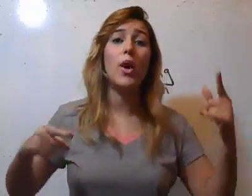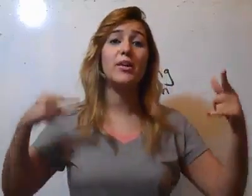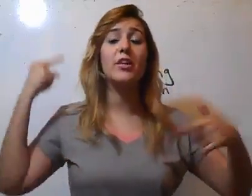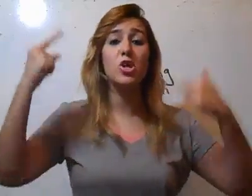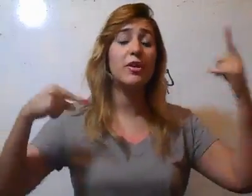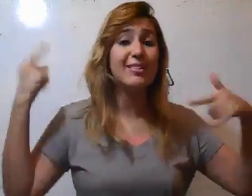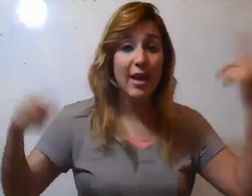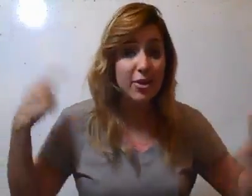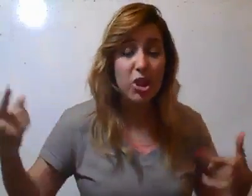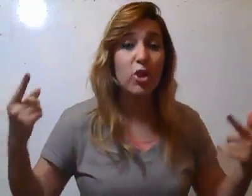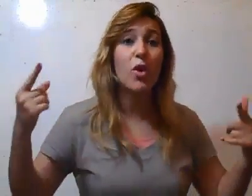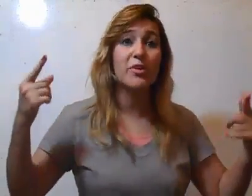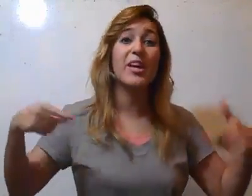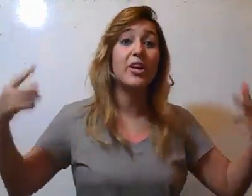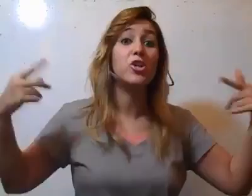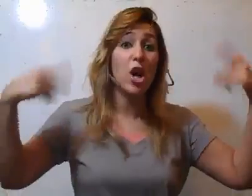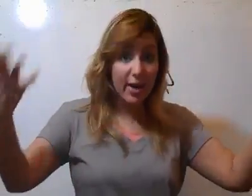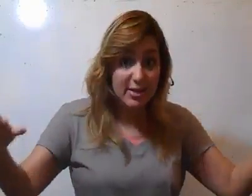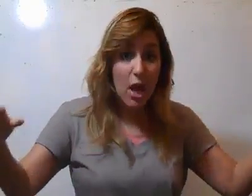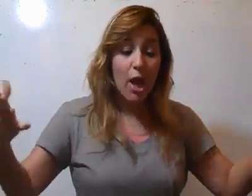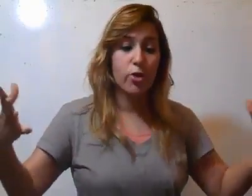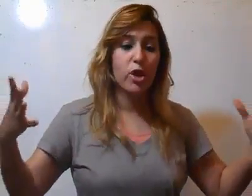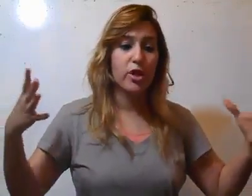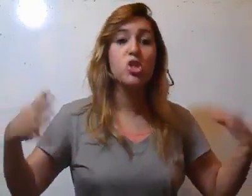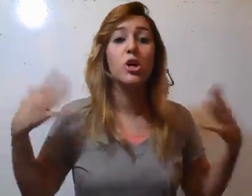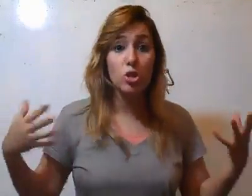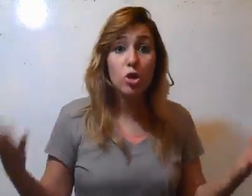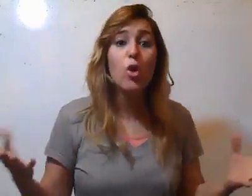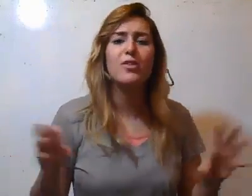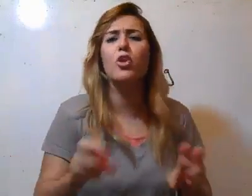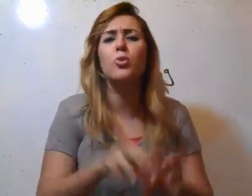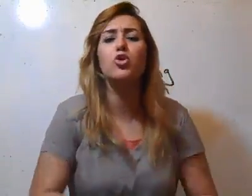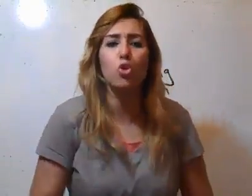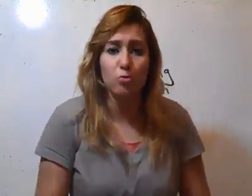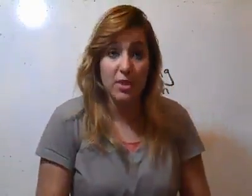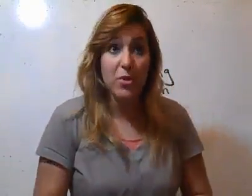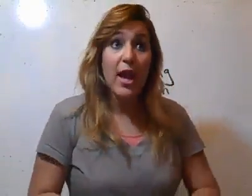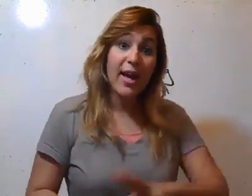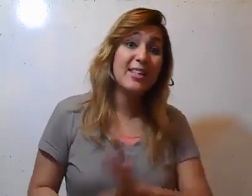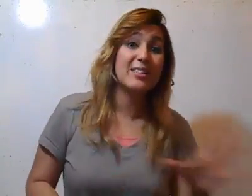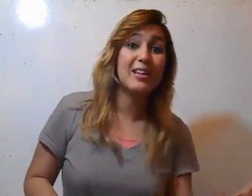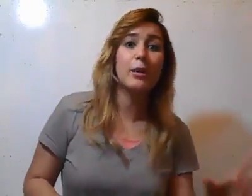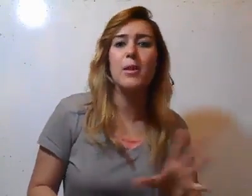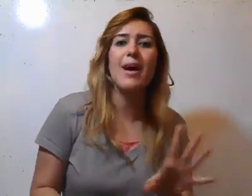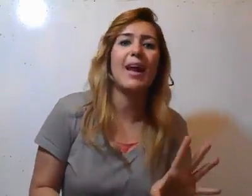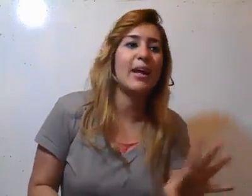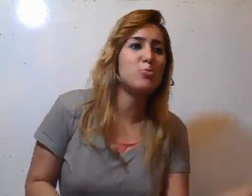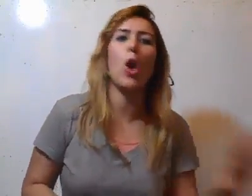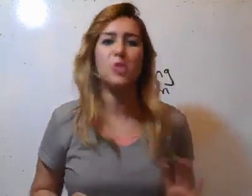يريجنرات انرجي انه هو يريجنرات انه يشحن طاقته عن طريق انه بيخش الروم دي. احنا الستيات ربنا ما خلقناش بالاوبشن